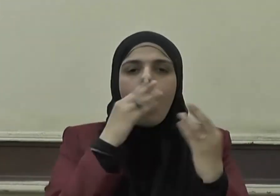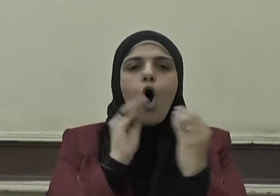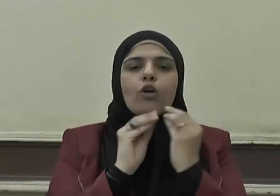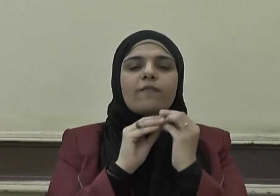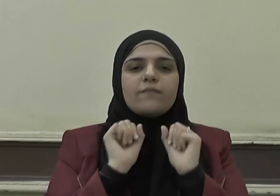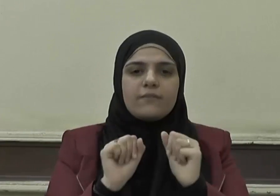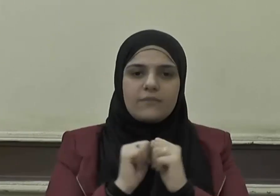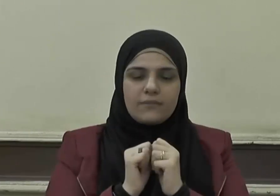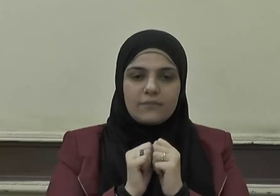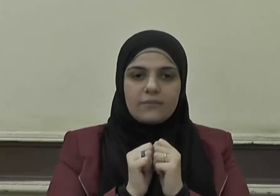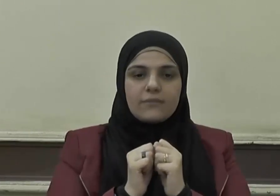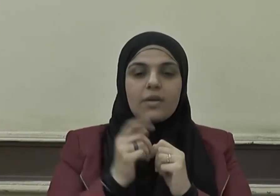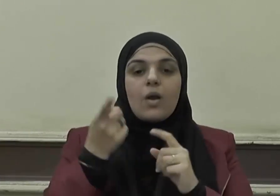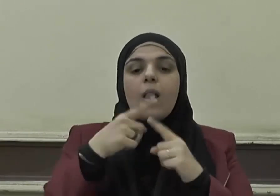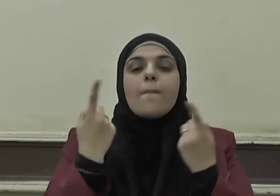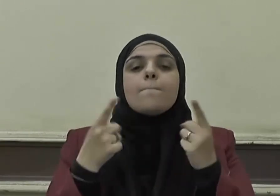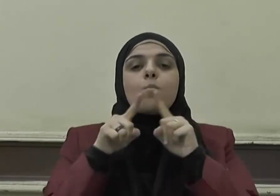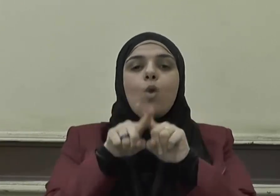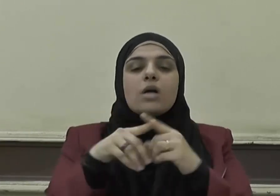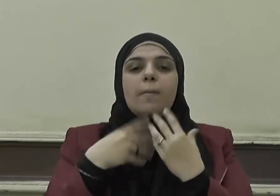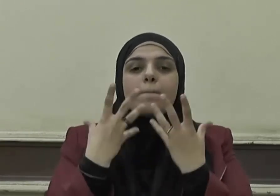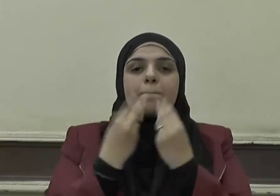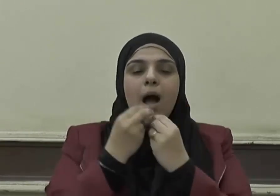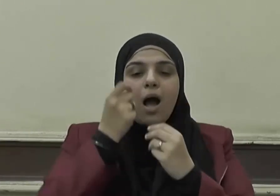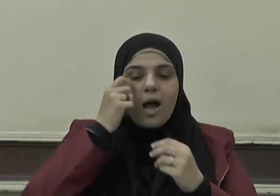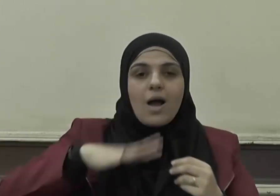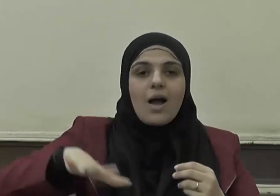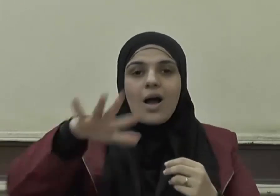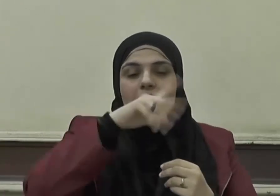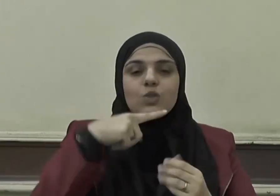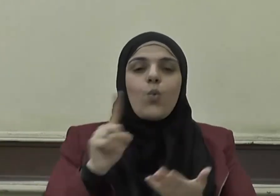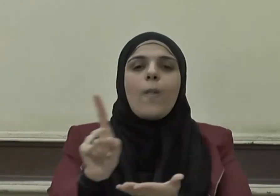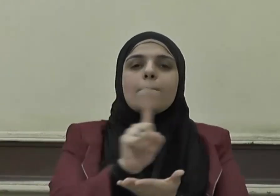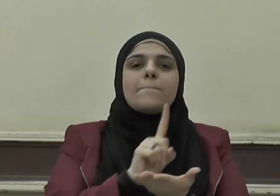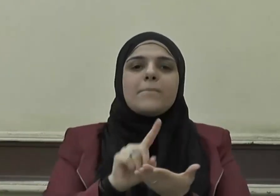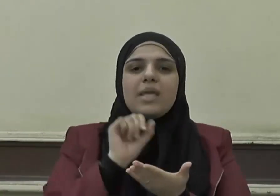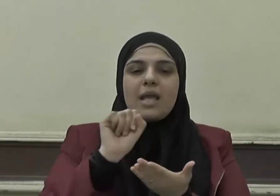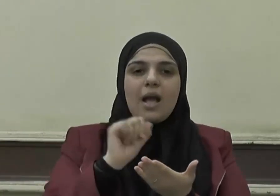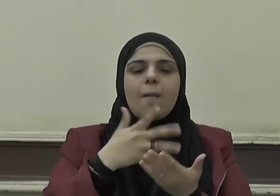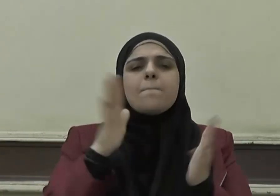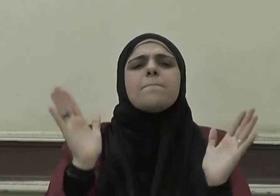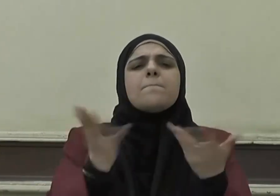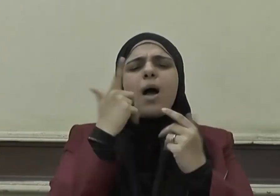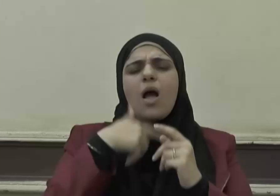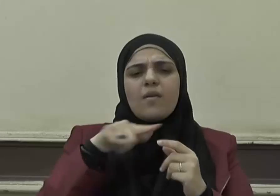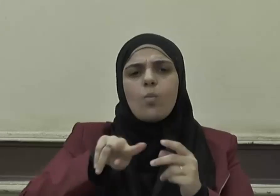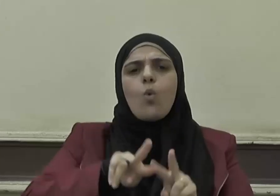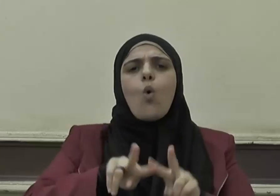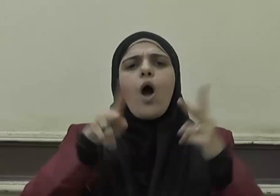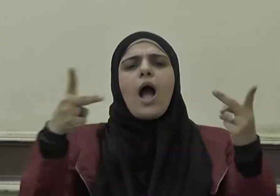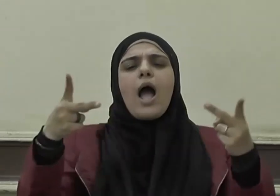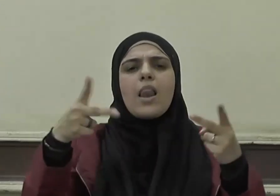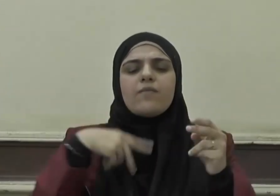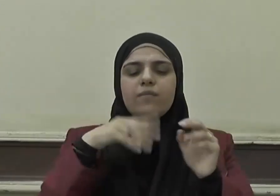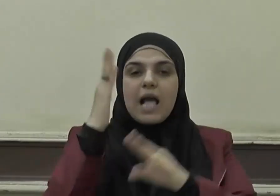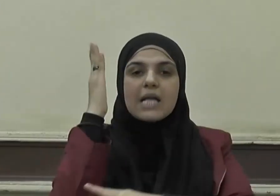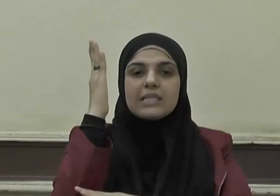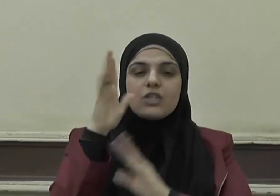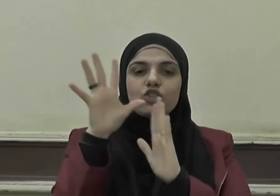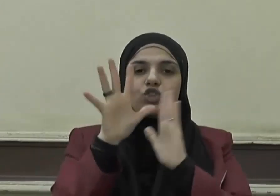وإلى ما يلائم العصر والبيئة ما لم يخالف ثابت الشرع الشريف